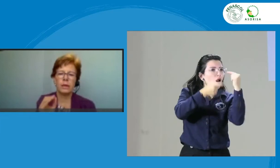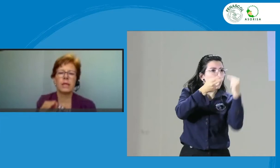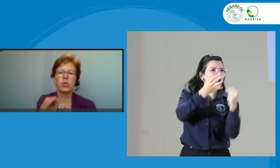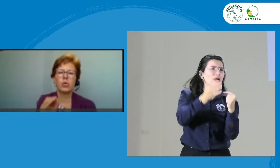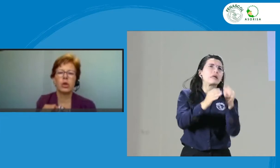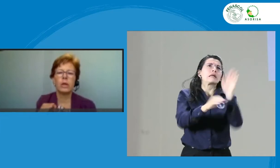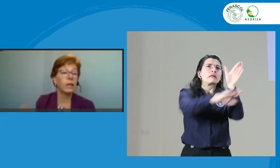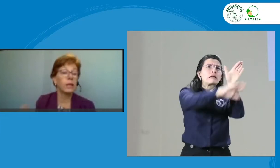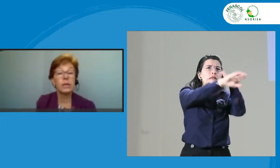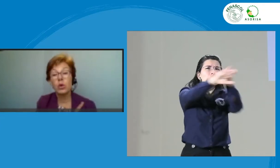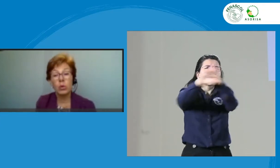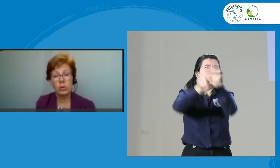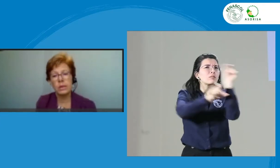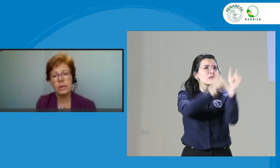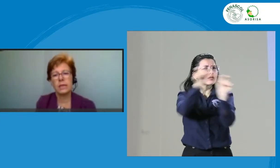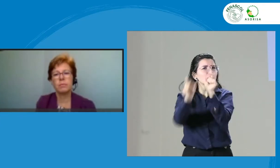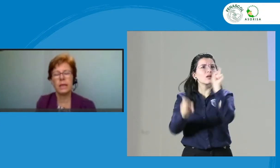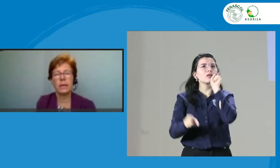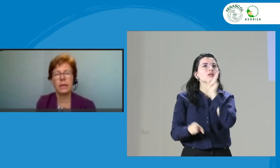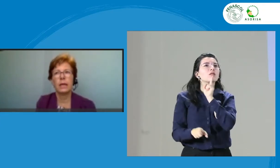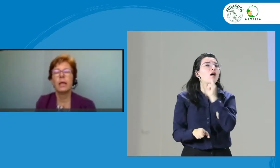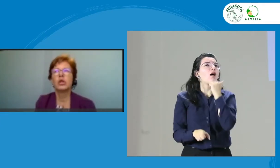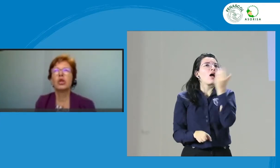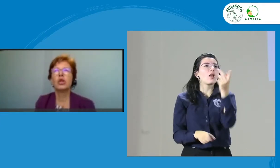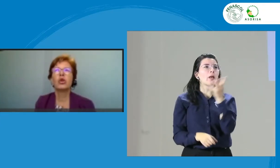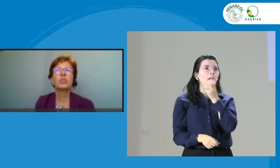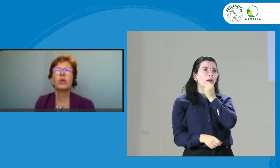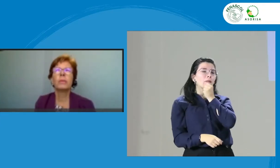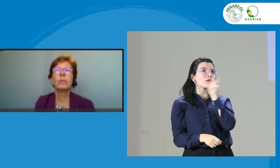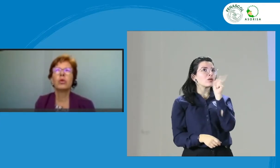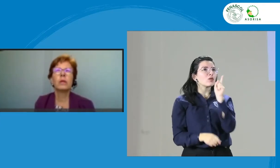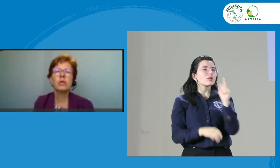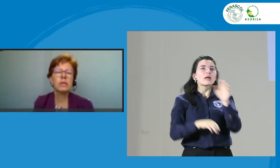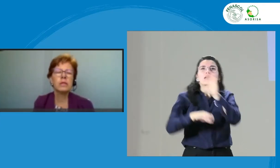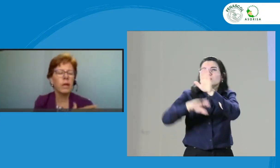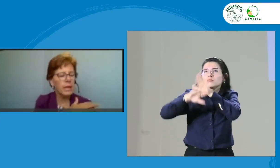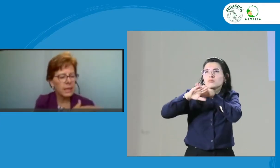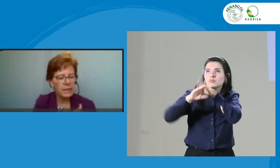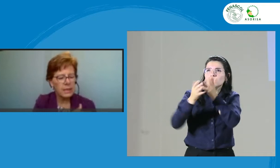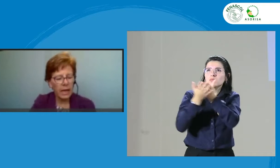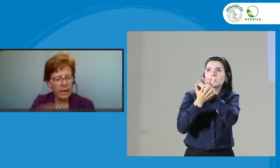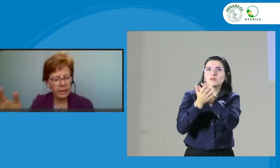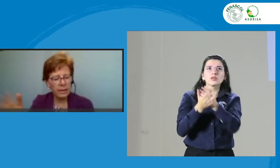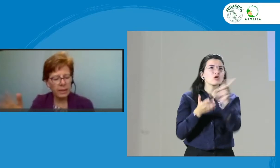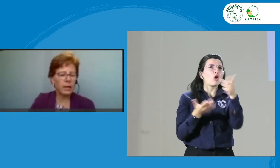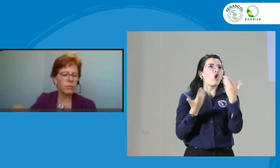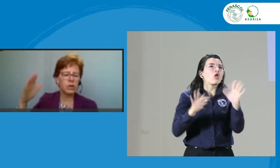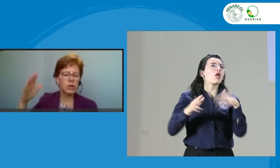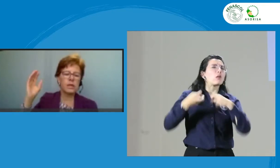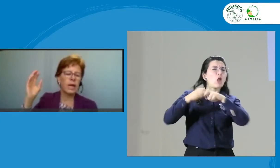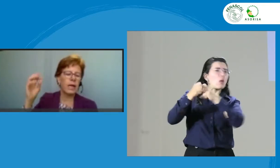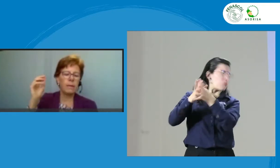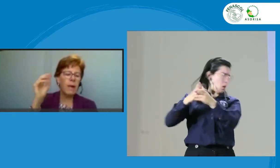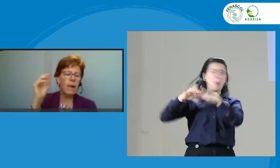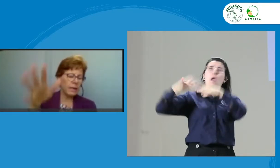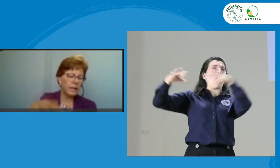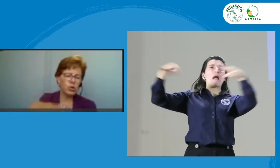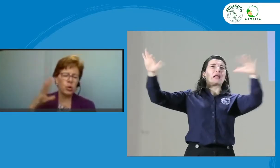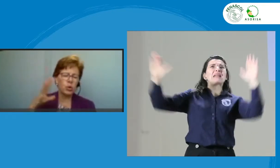dar su retroalimentación aunque no se las pidan. Yo digo, los problemas no tenemos que esperar hasta que sea grande ni tengamos que llegar a demandas o a cosas